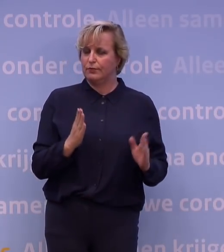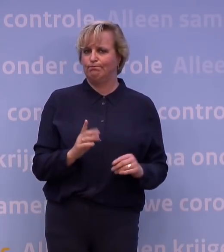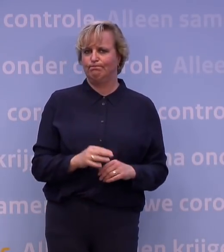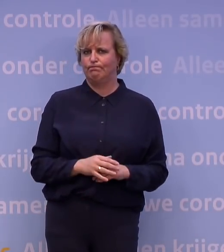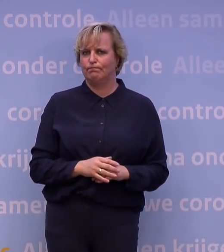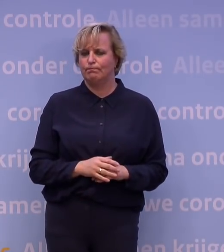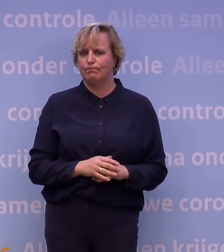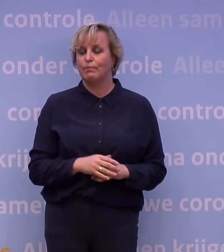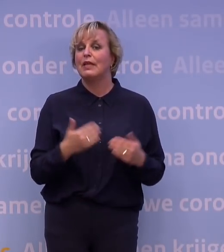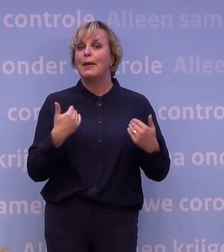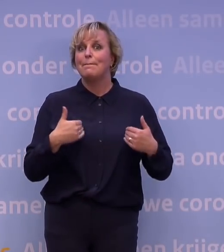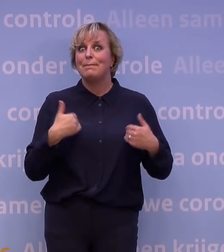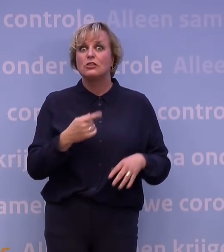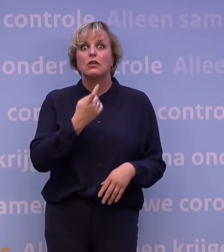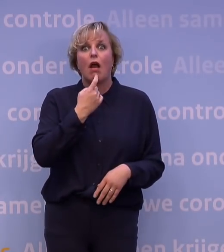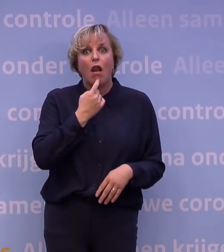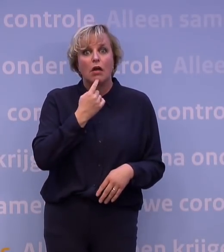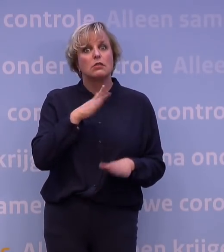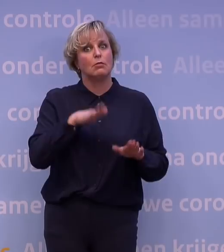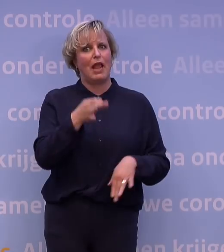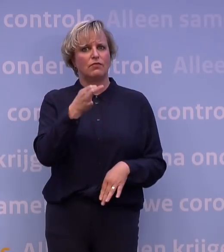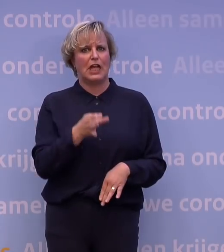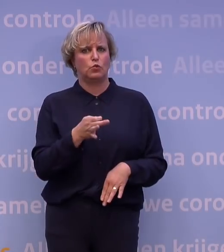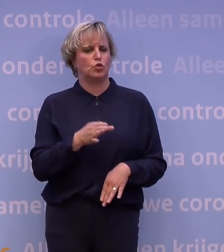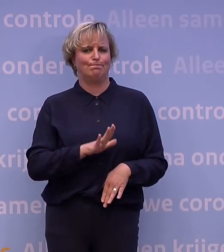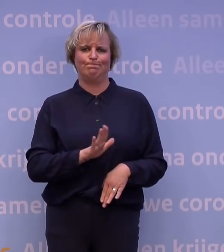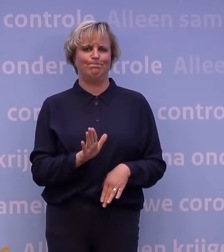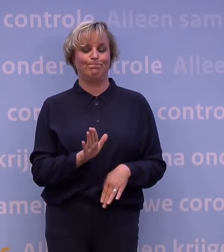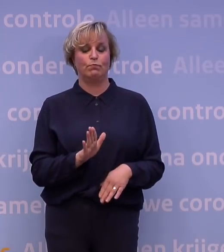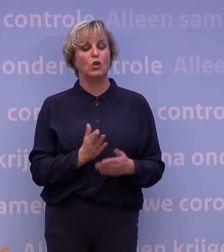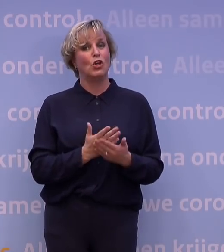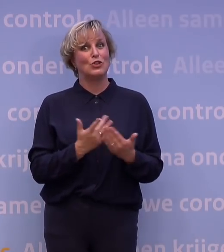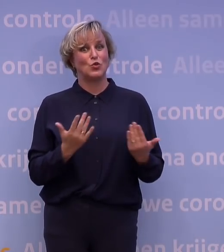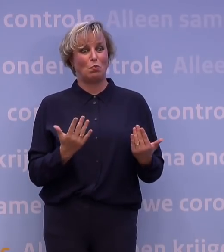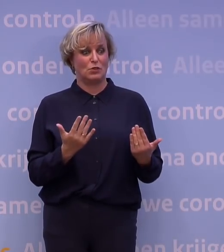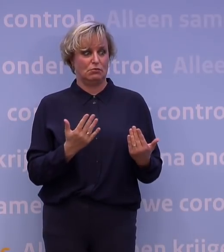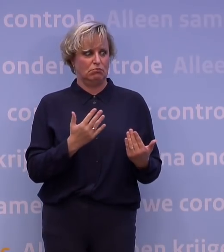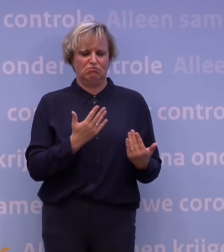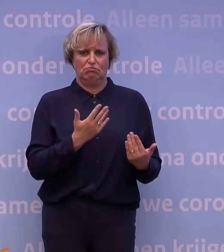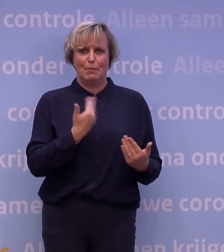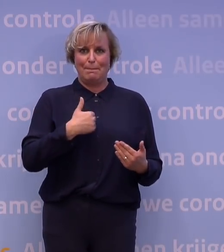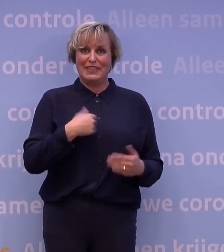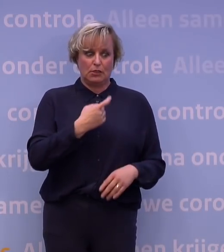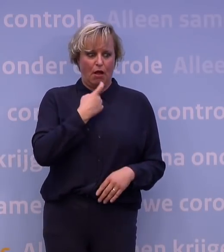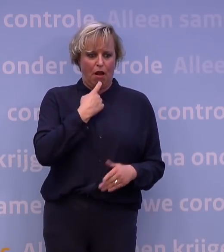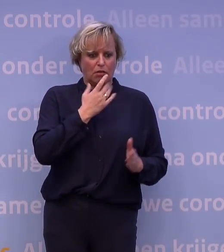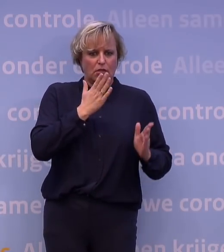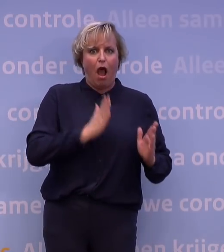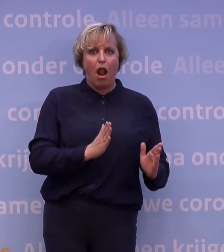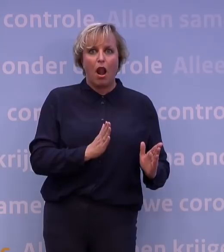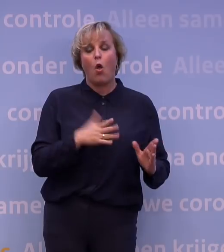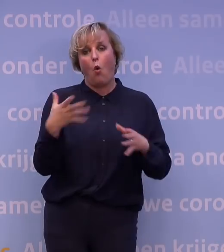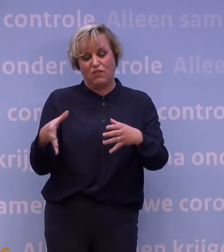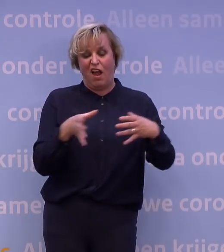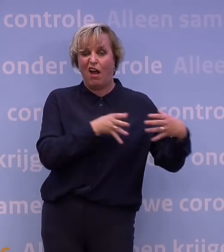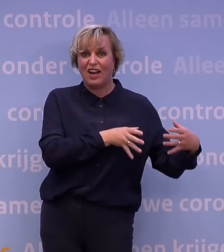Mensen met klachten blijven lang niet altijd meer thuis. En soms blijkt dat mensen nadat ze al klachten hebben of een quarantaine zouden